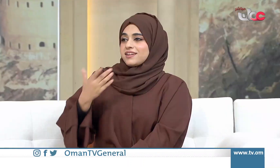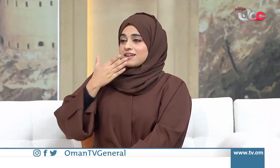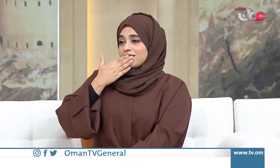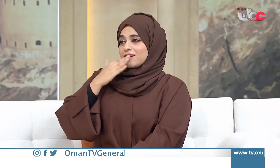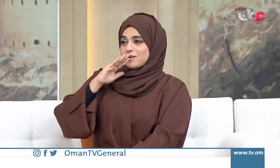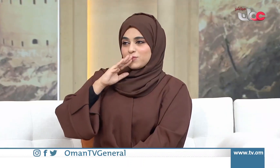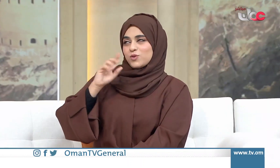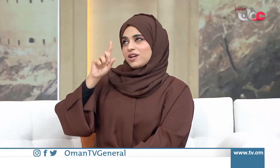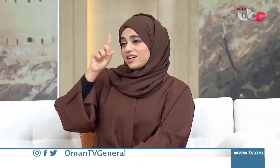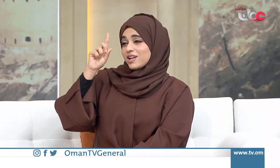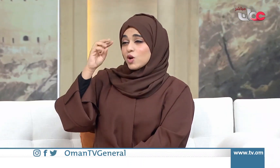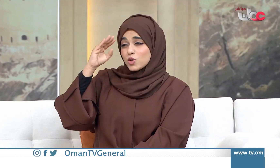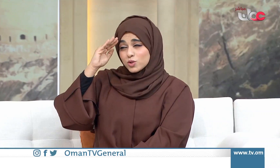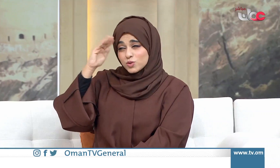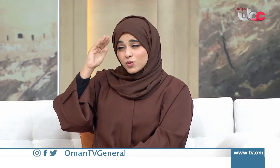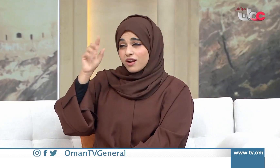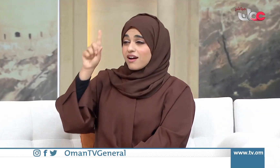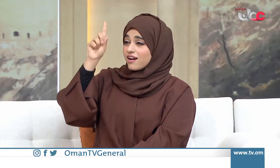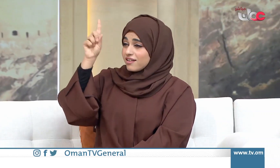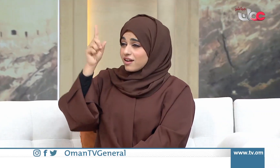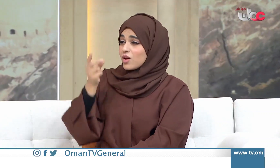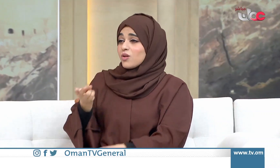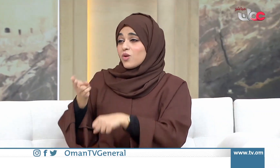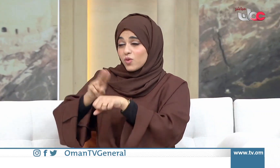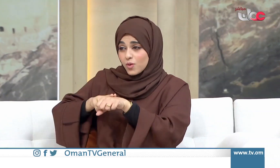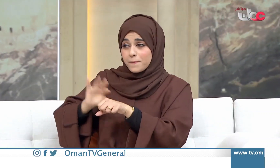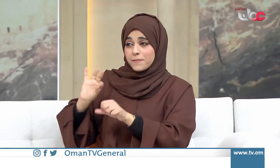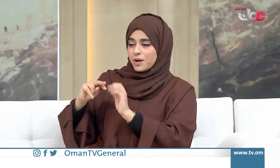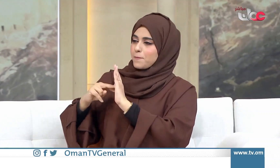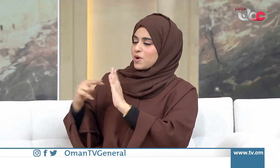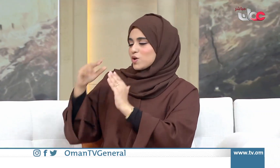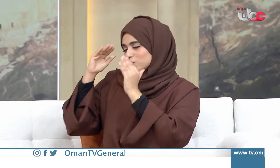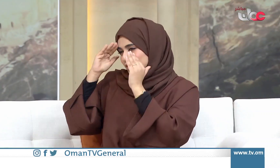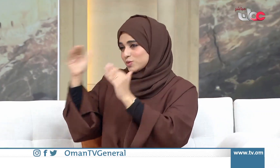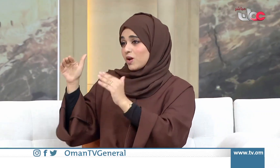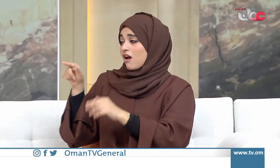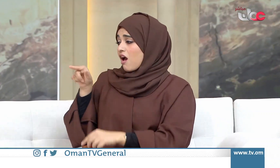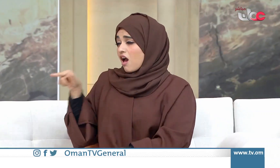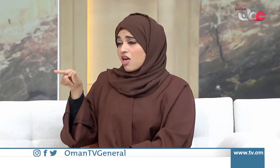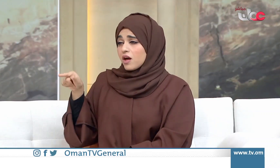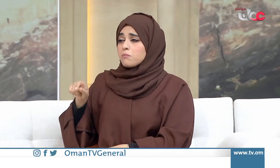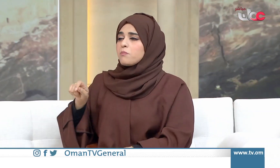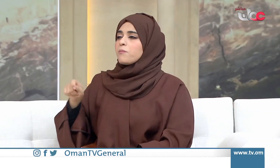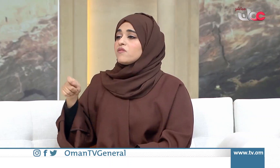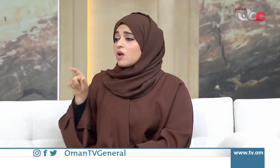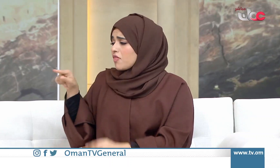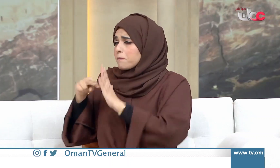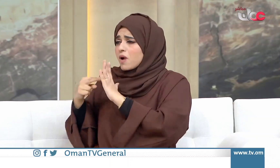الحمد لله رب العالمين أشكر الله ثم أشكر طاقم معهد التواصل للتدريب